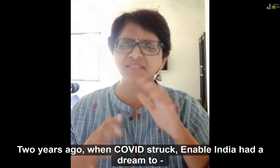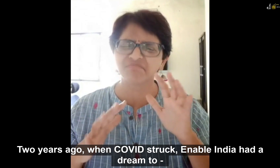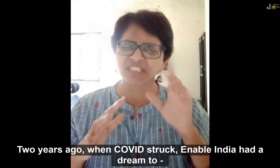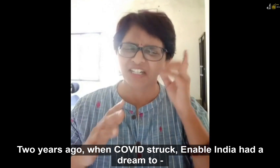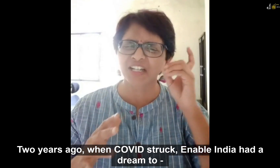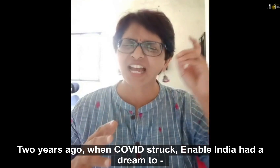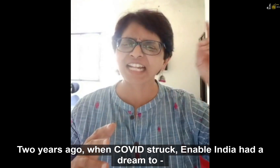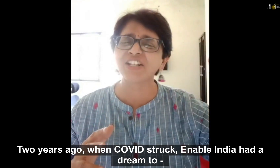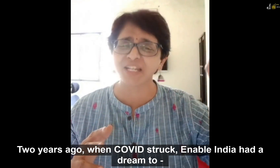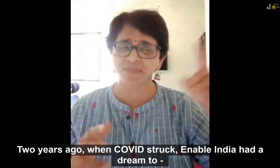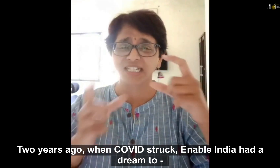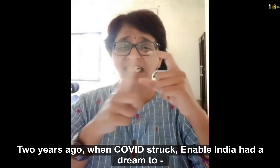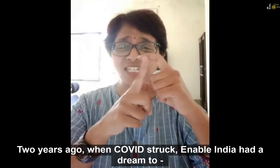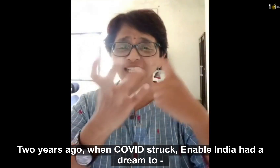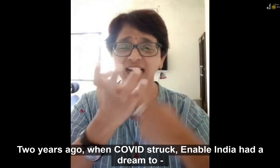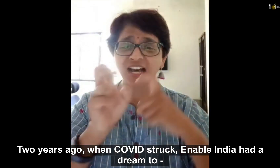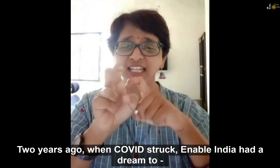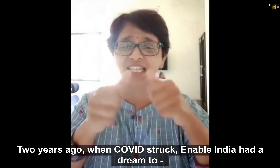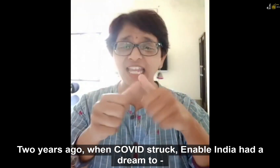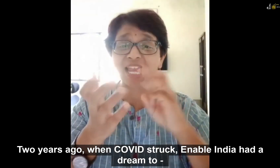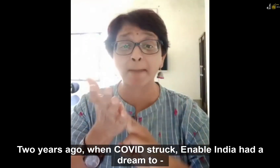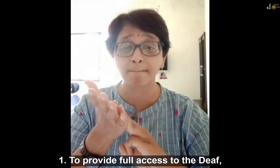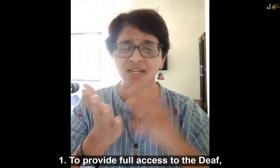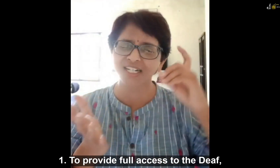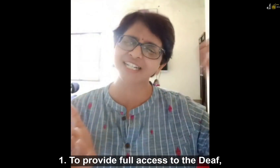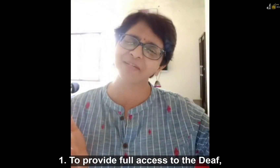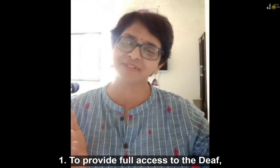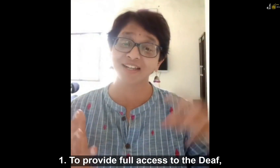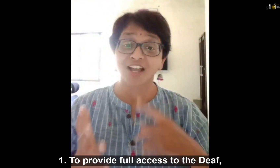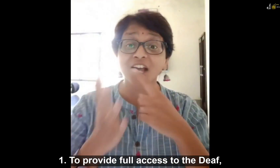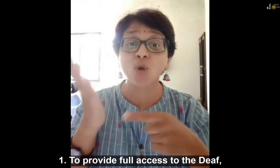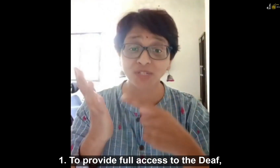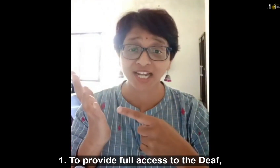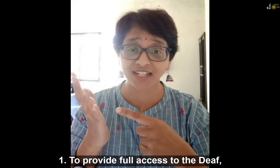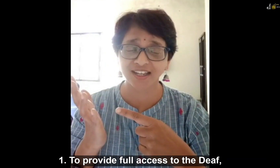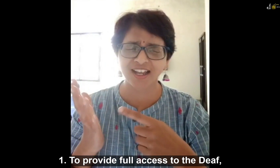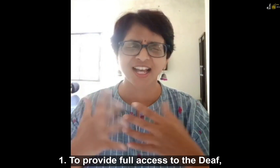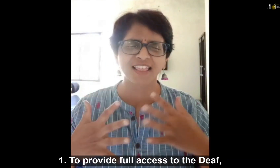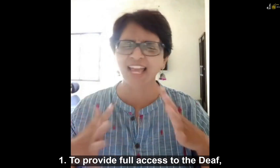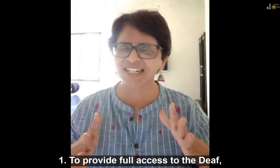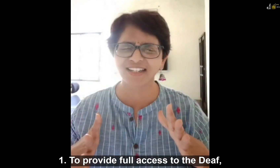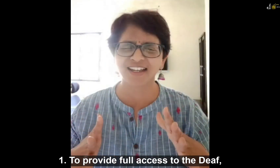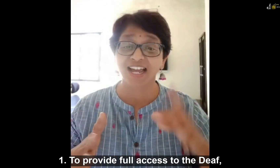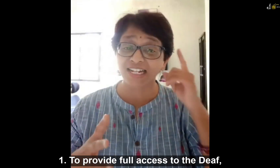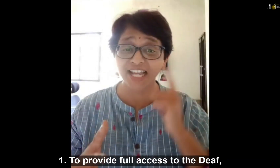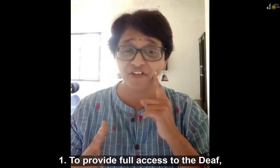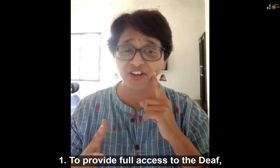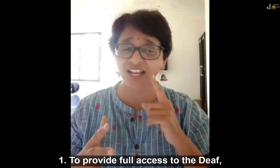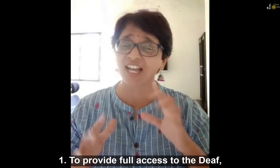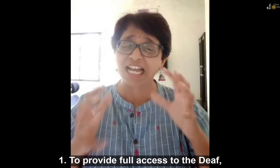इंडिया का एक सपना था वह सपना था पहला कि वह बधिर लोगों को पूरी सगमता